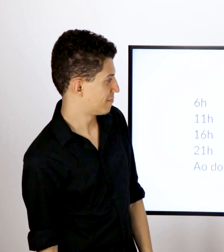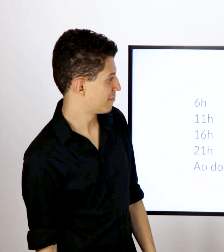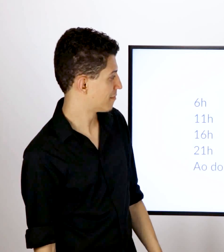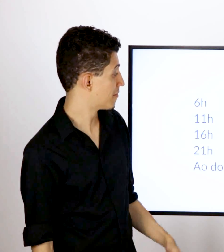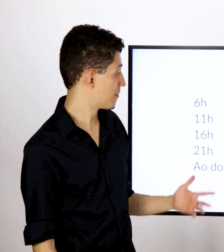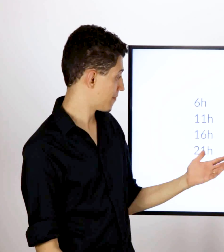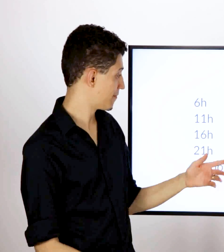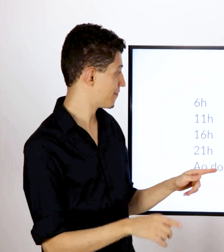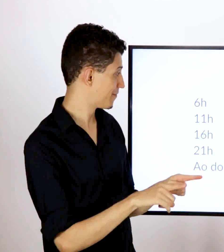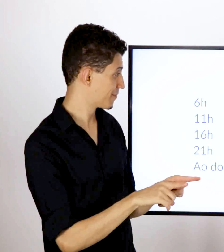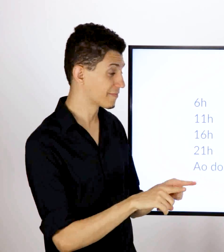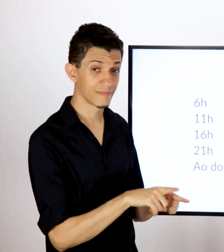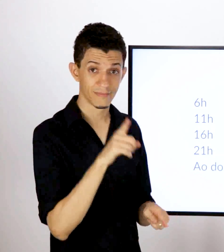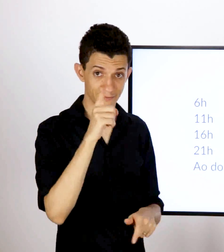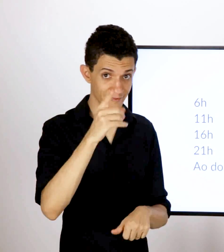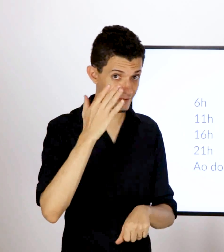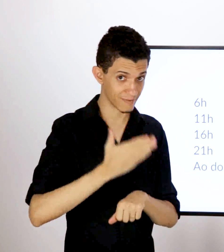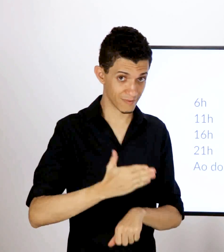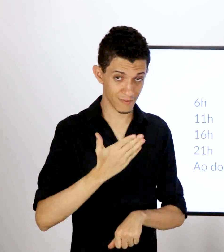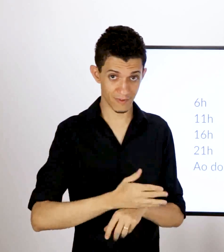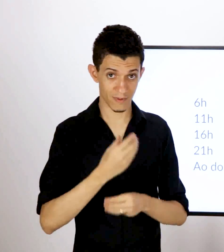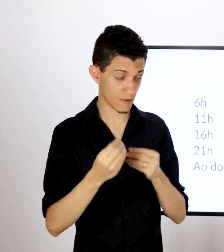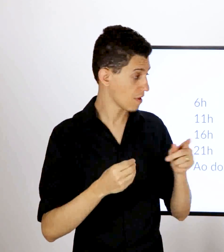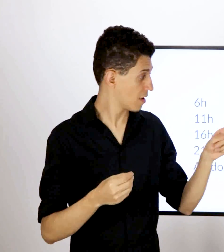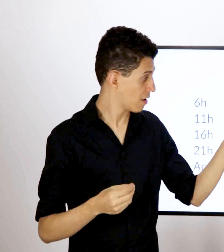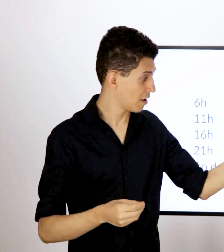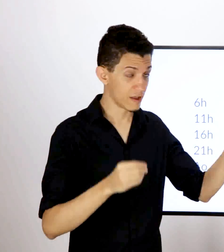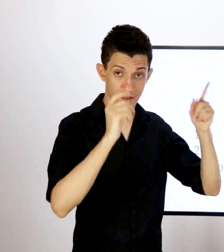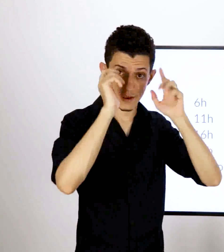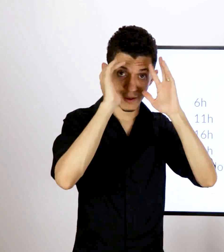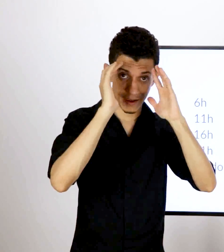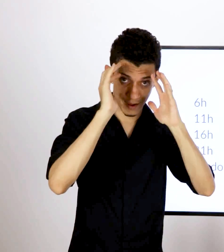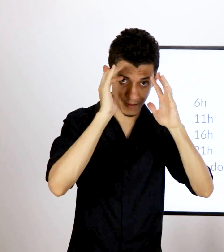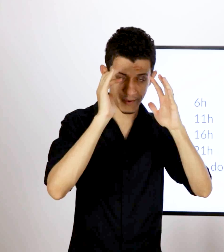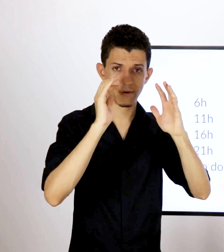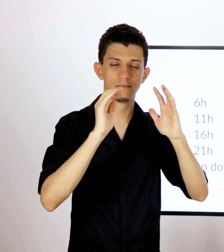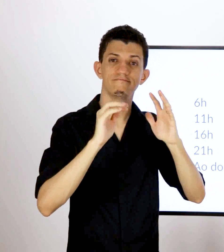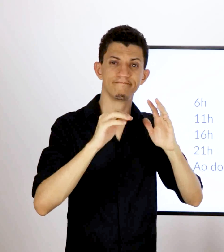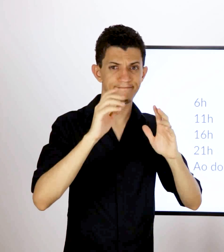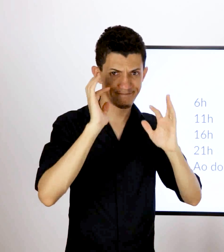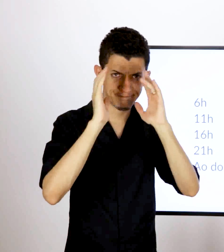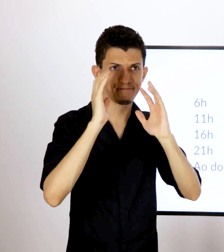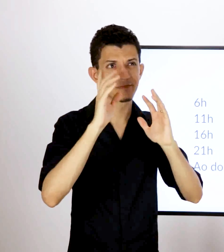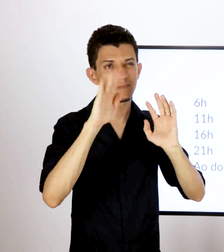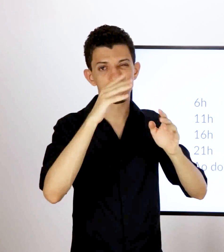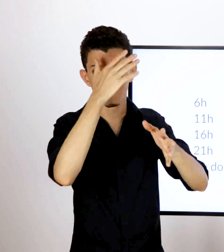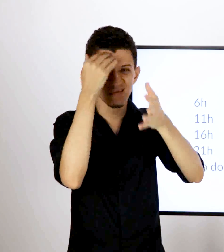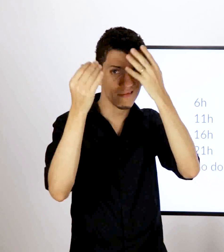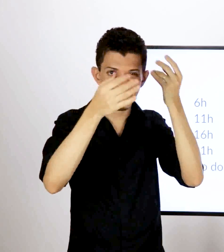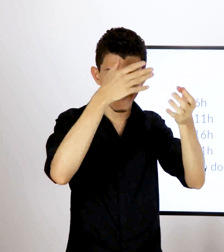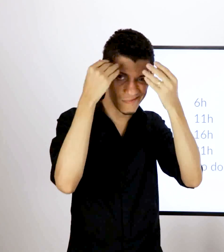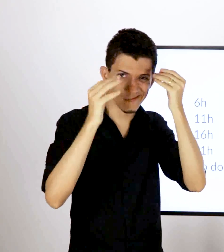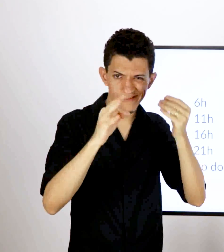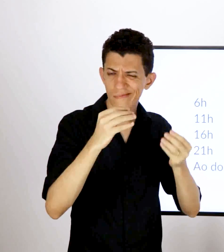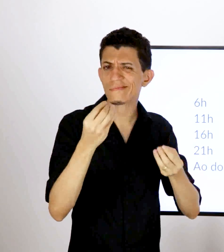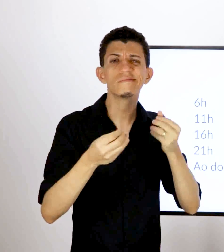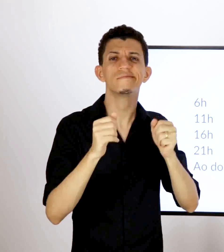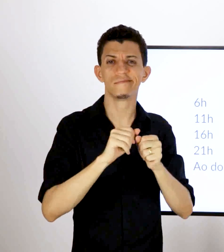a sua sinalização com o que você está visualizando. E acontece uma coisa muito interessante em nosso cérebro, que é o seguinte,